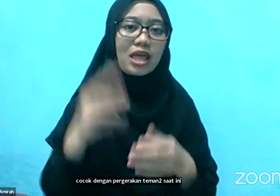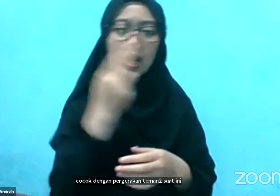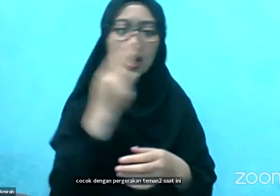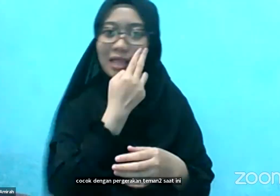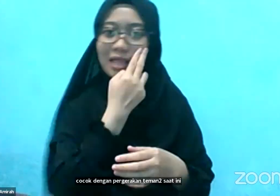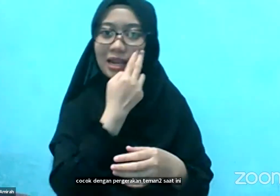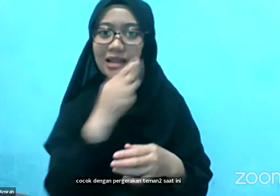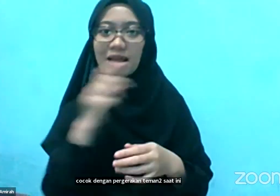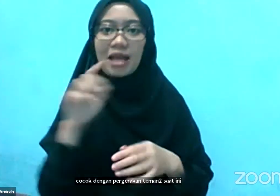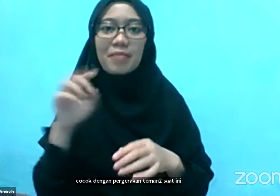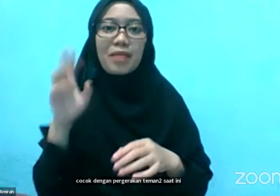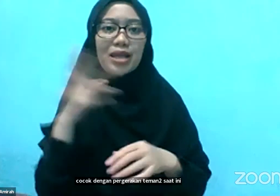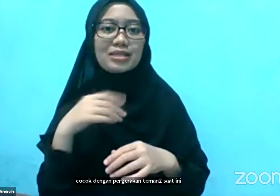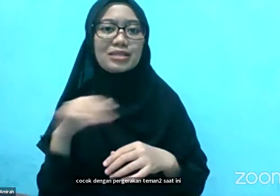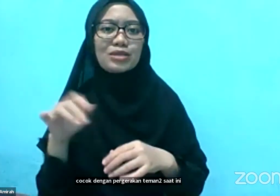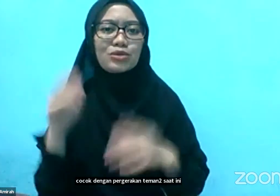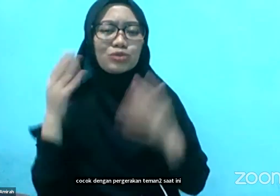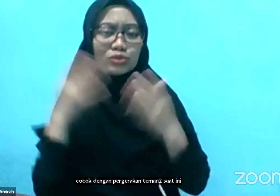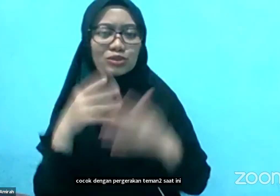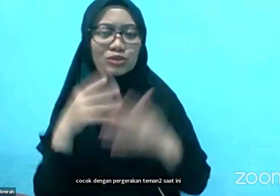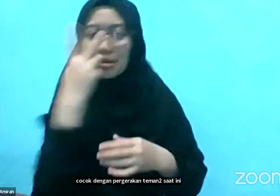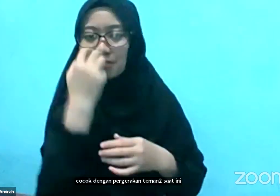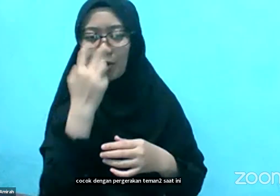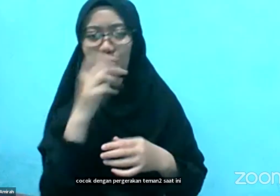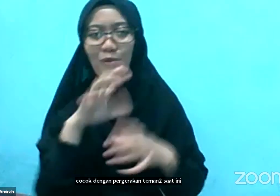Ini refleksi Pijat kan ya, bukan ya